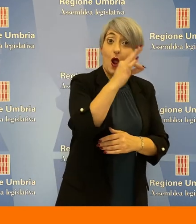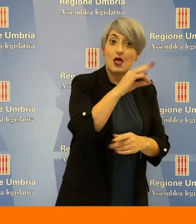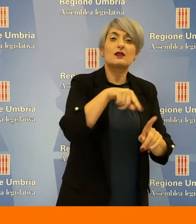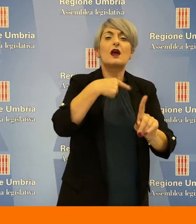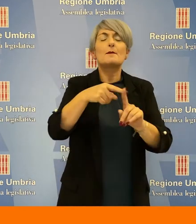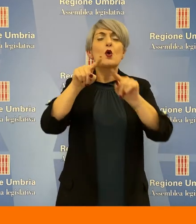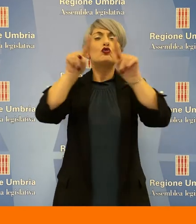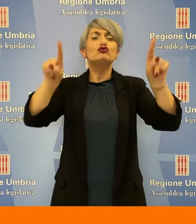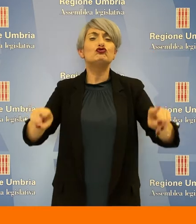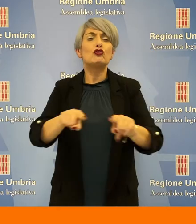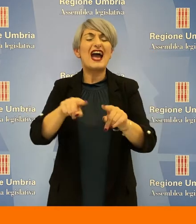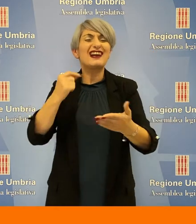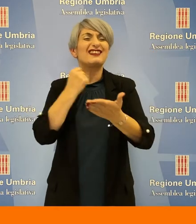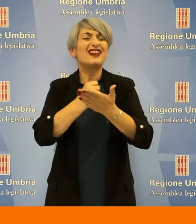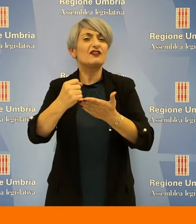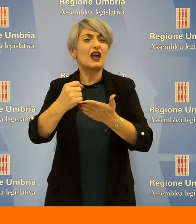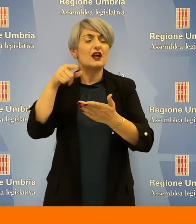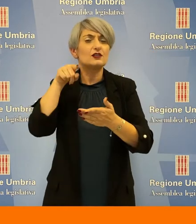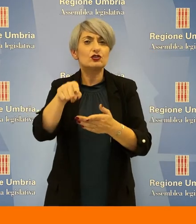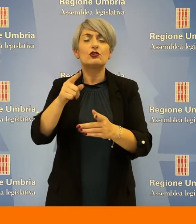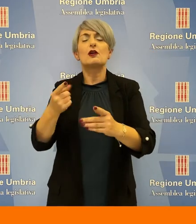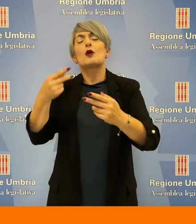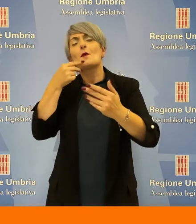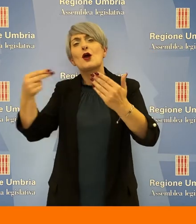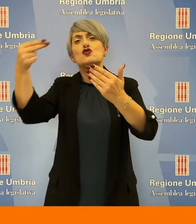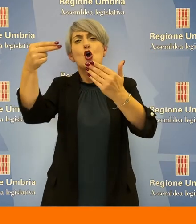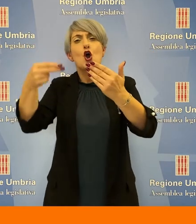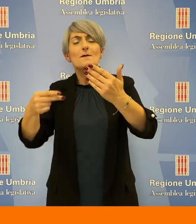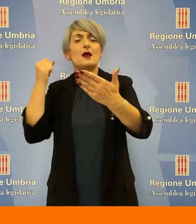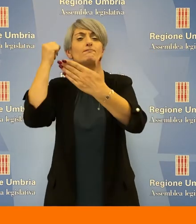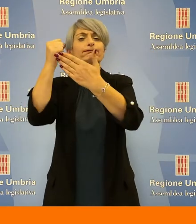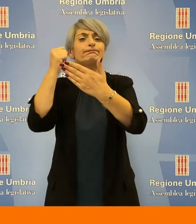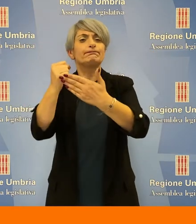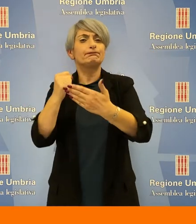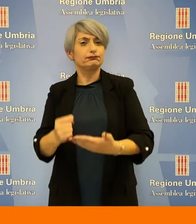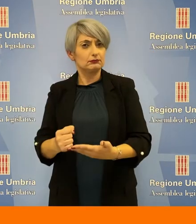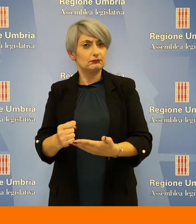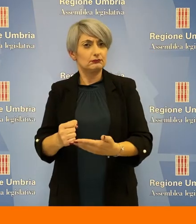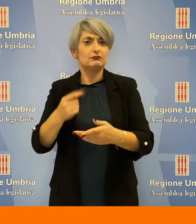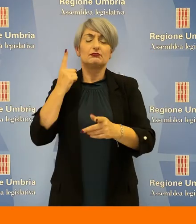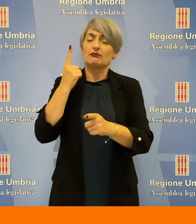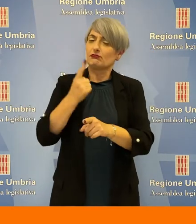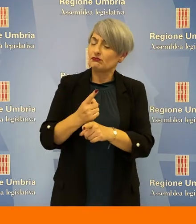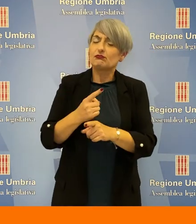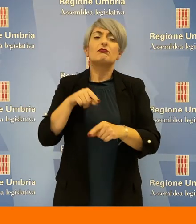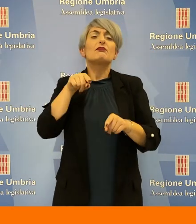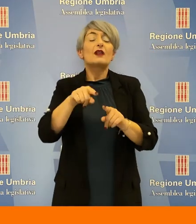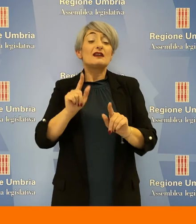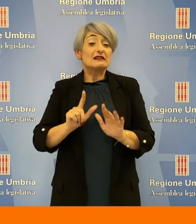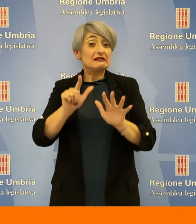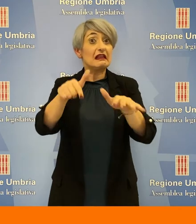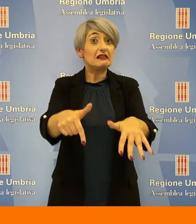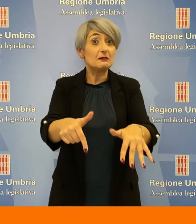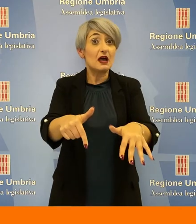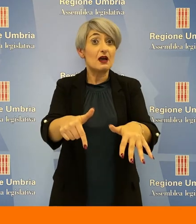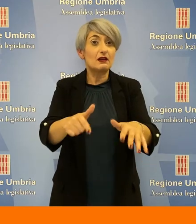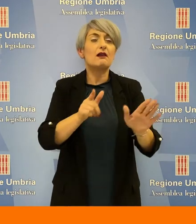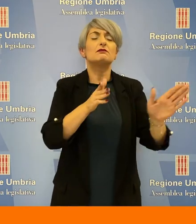delle certificazioni anche attraverso l'introduzione di nuove denominazioni previsto per la prossima settimana, un sopralluogo ai